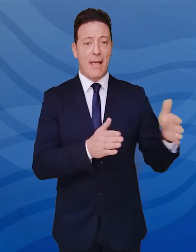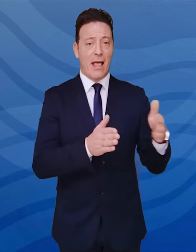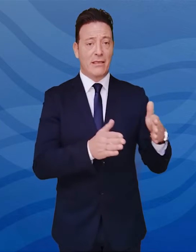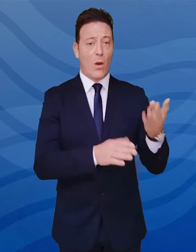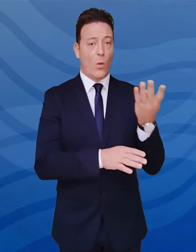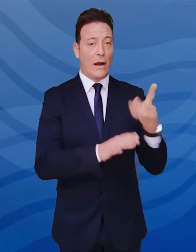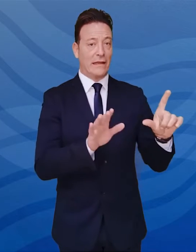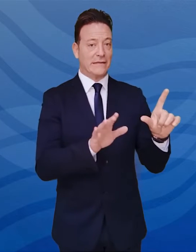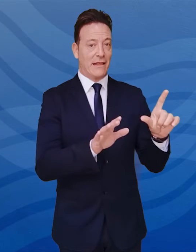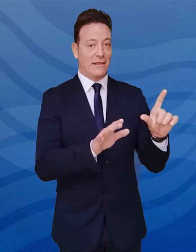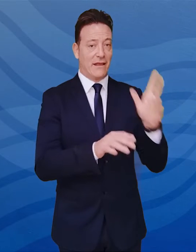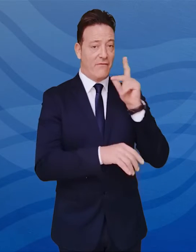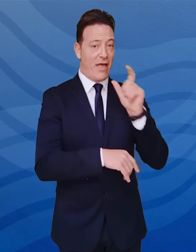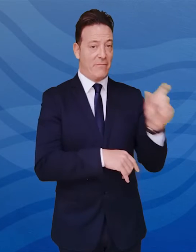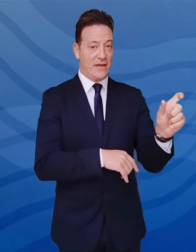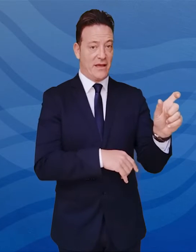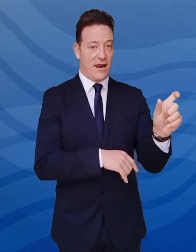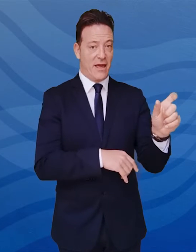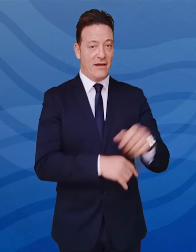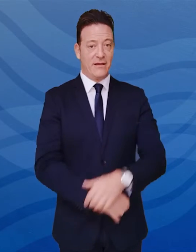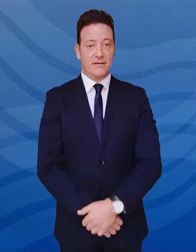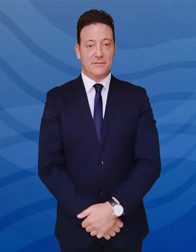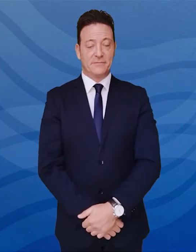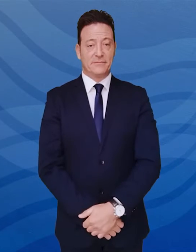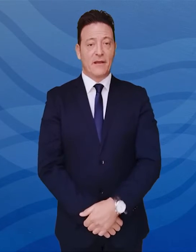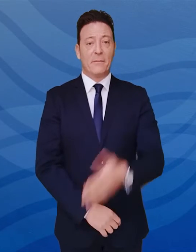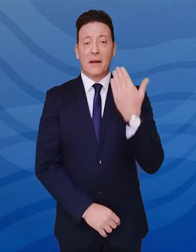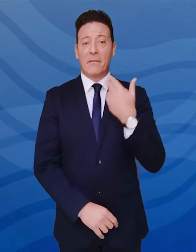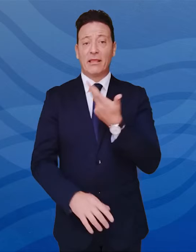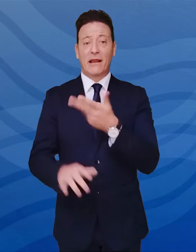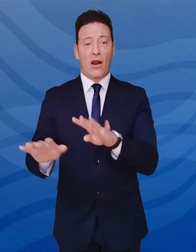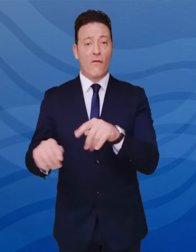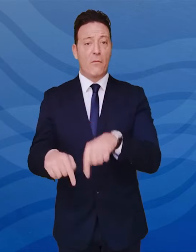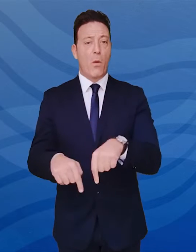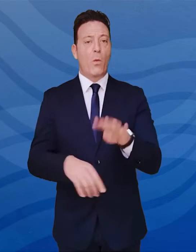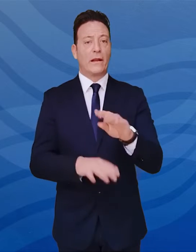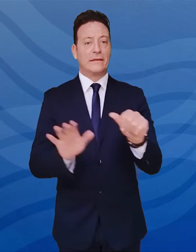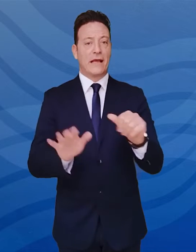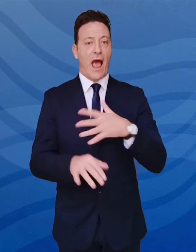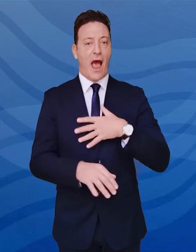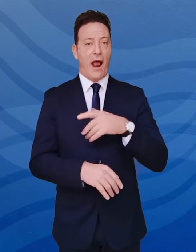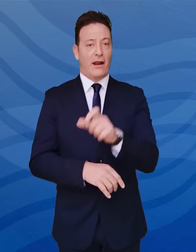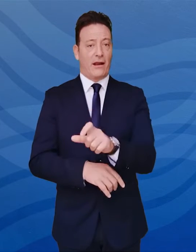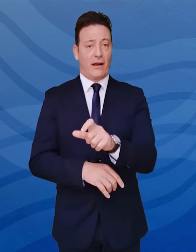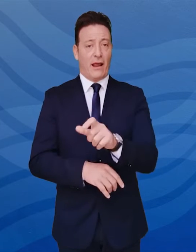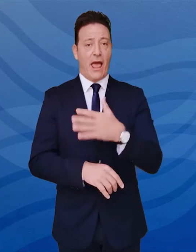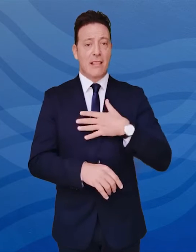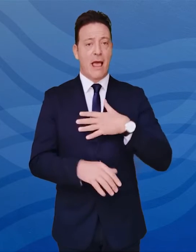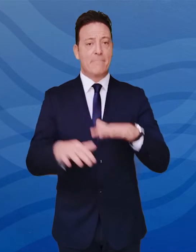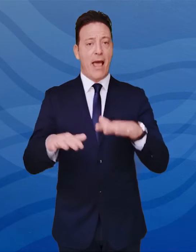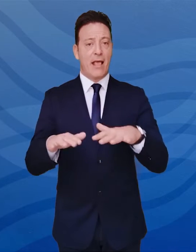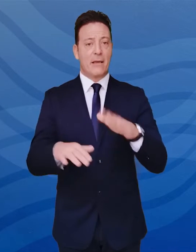anni per i soggetti di sesso femminile, sale dai 39 ai 46 anni l'età media dei